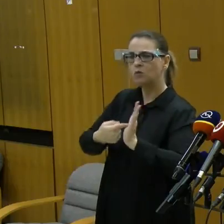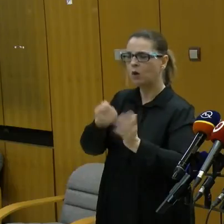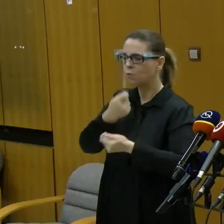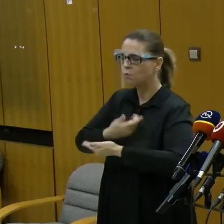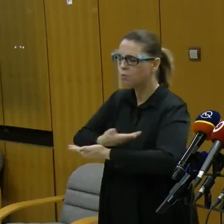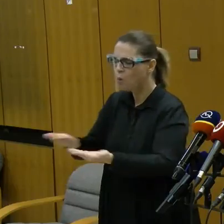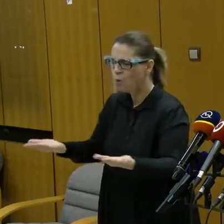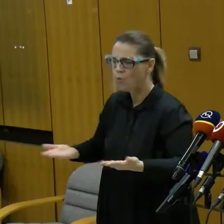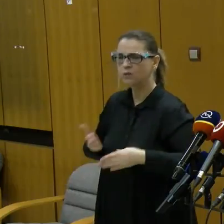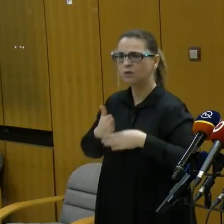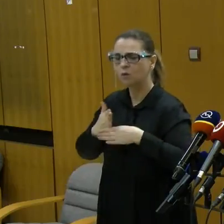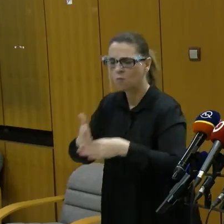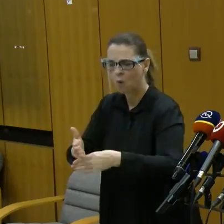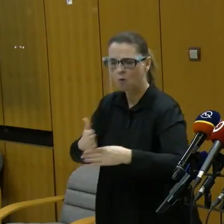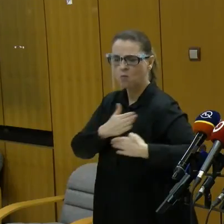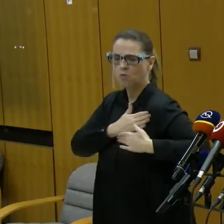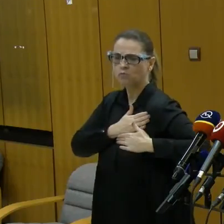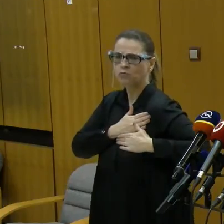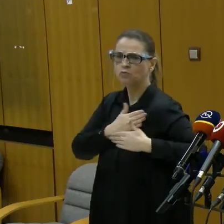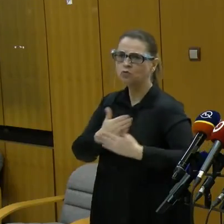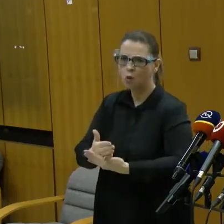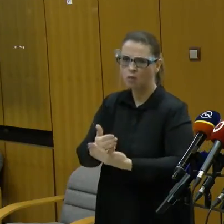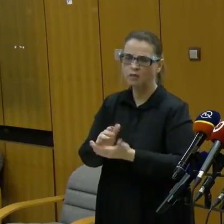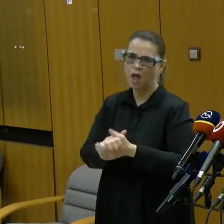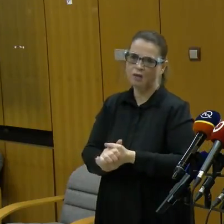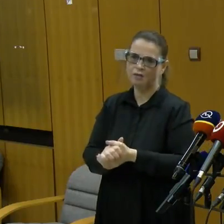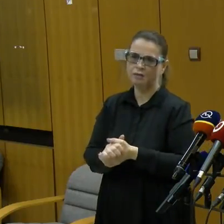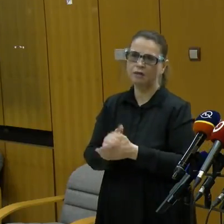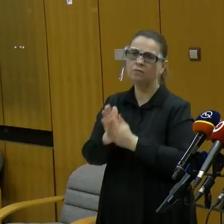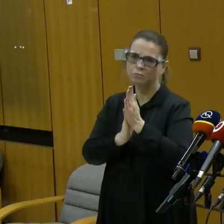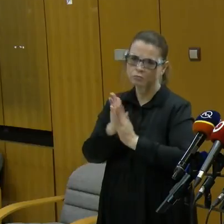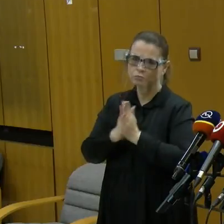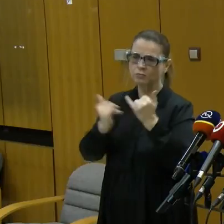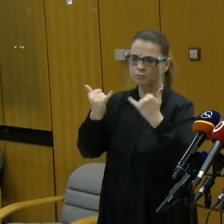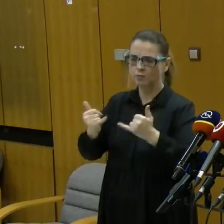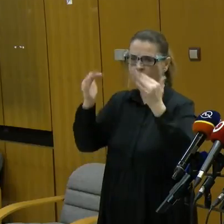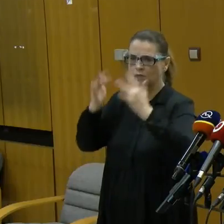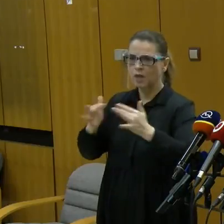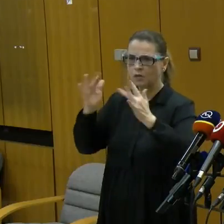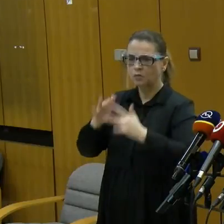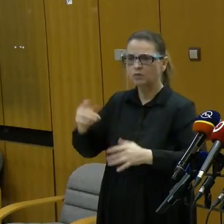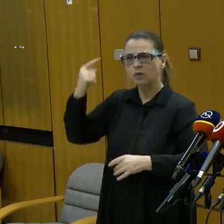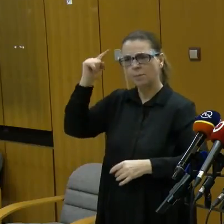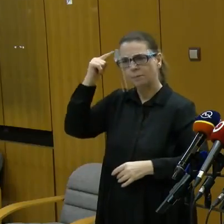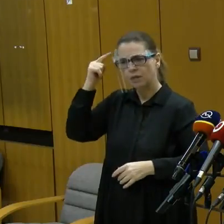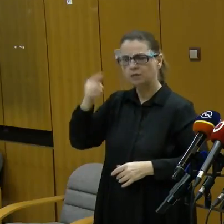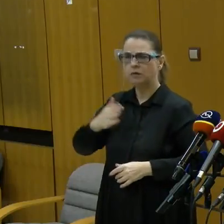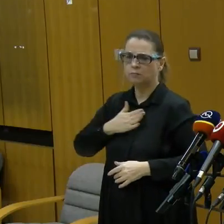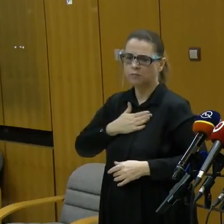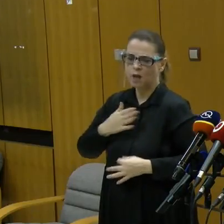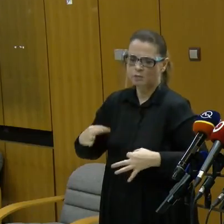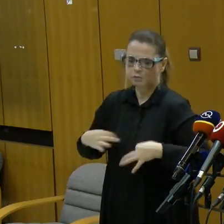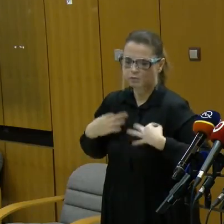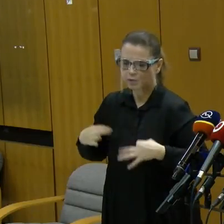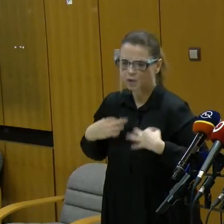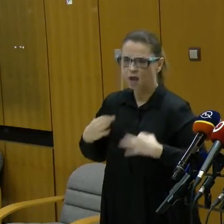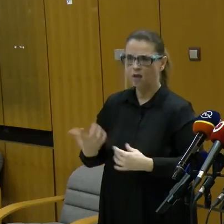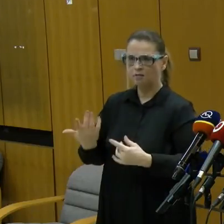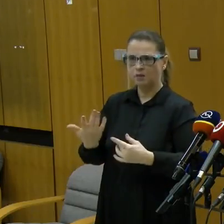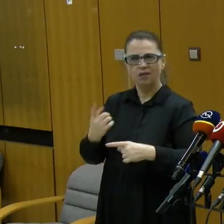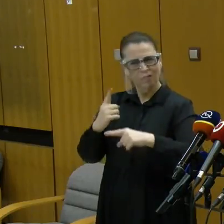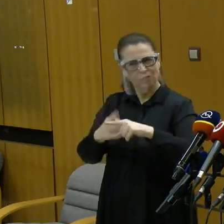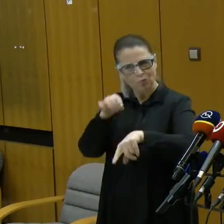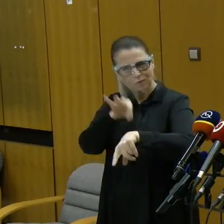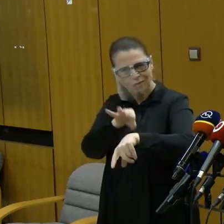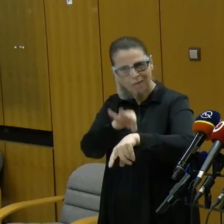pohostinnosť, ale aj to, že myslia na druhých. Skúsme počas týchto Vianoc myslieť na tých chorých, myslieť na našich zdravotníkov, ktorí budú v